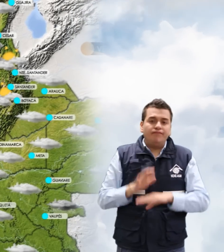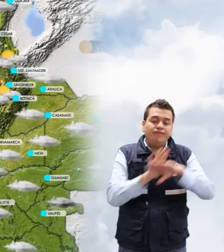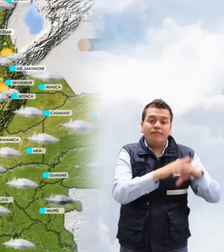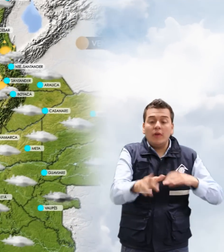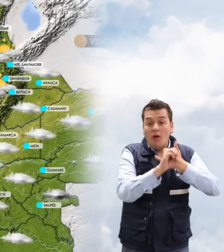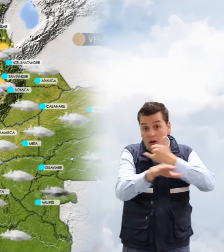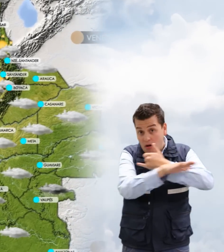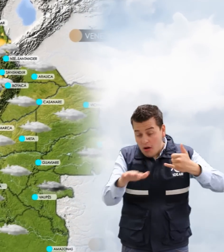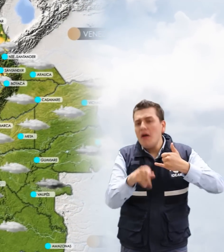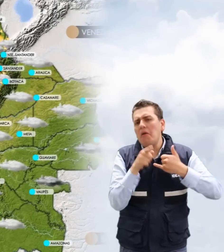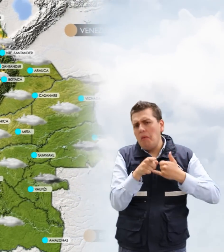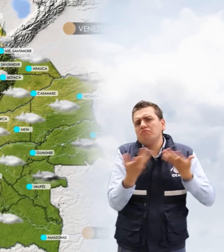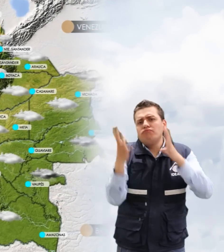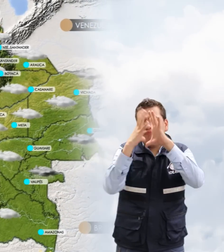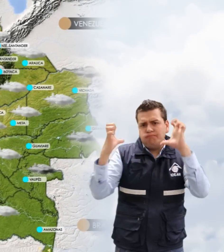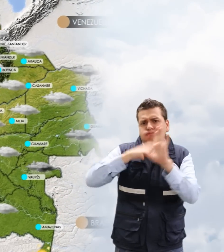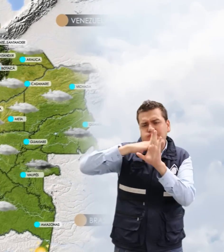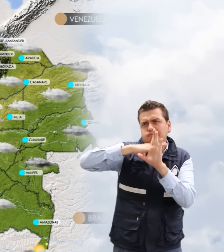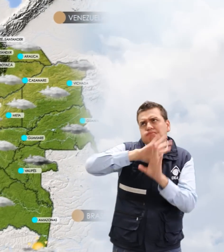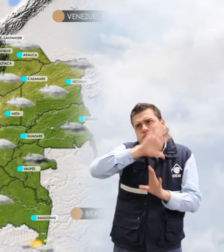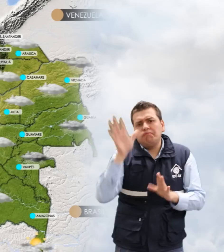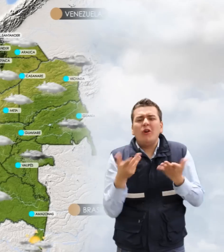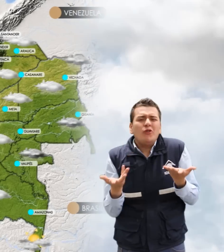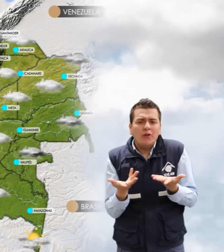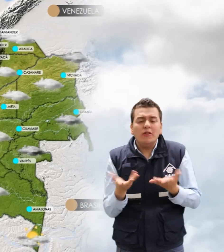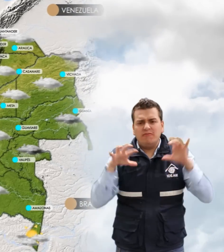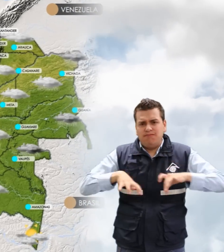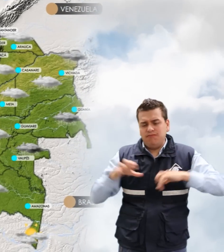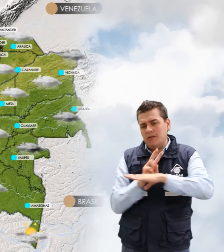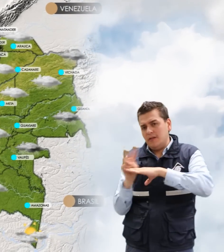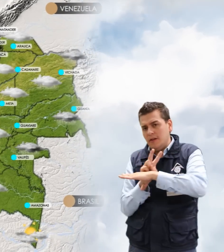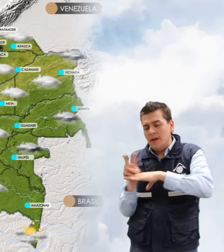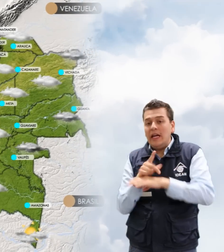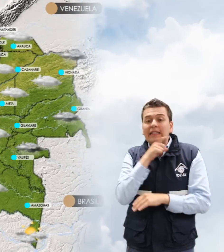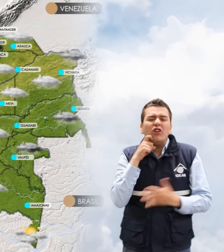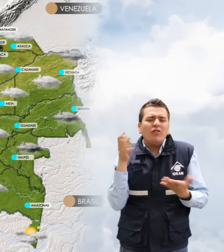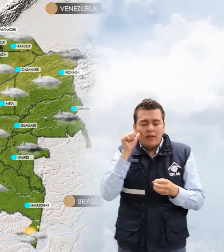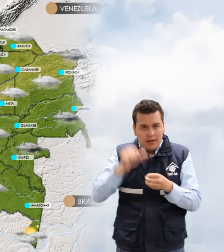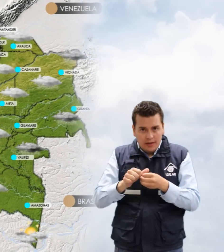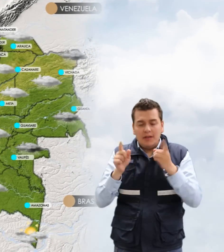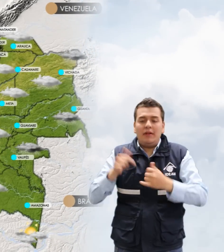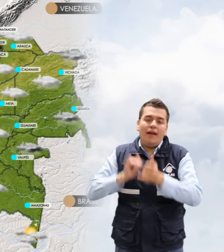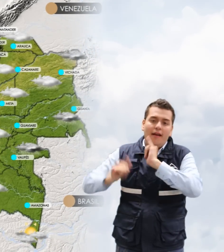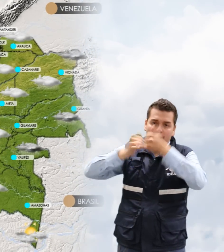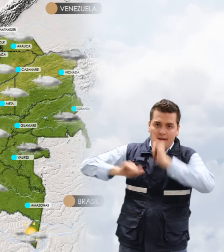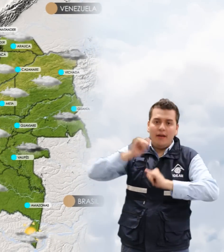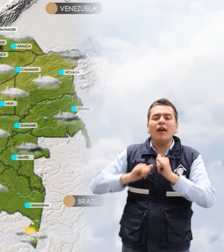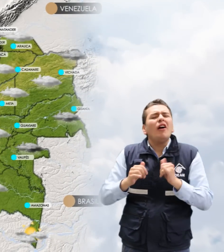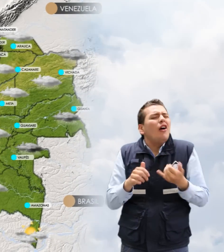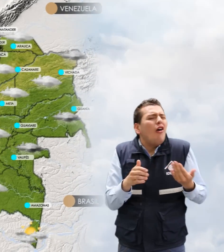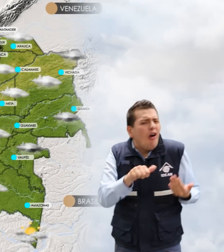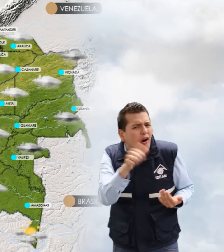Orinoquía, igualmente condiciones nubosas con precipitaciones en Bichá, condiciones secas en Arauca y Cazanare. En la